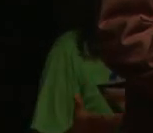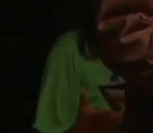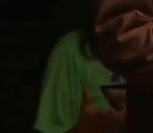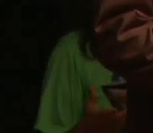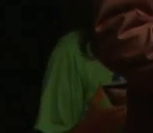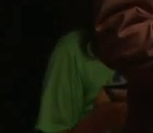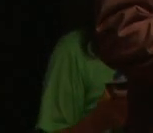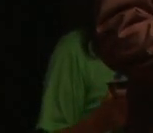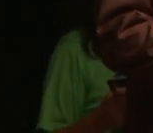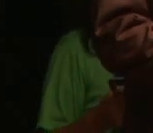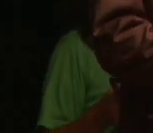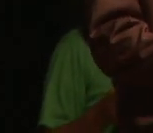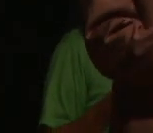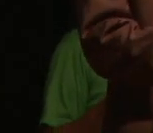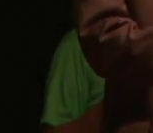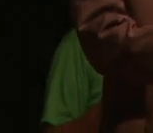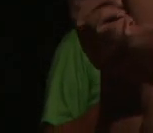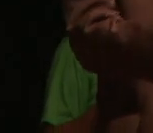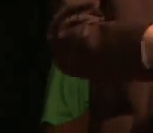bem comum. Muito obrigado.